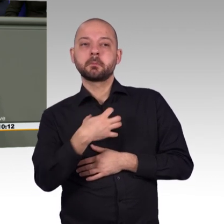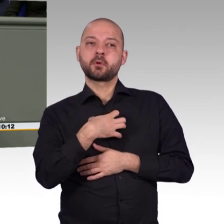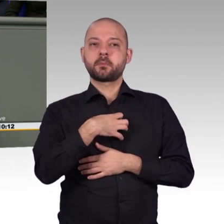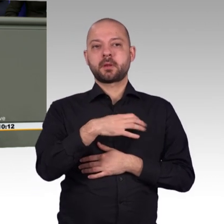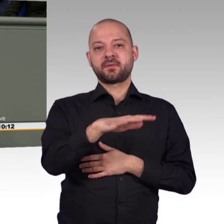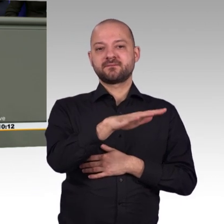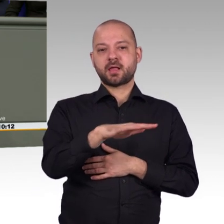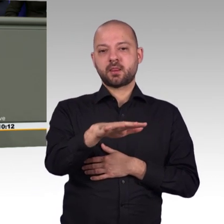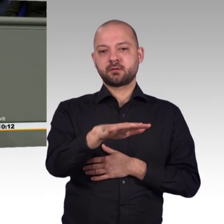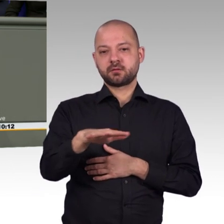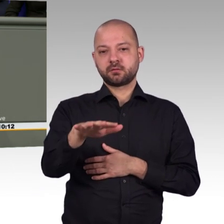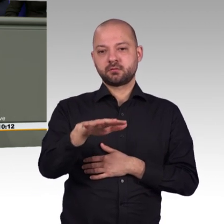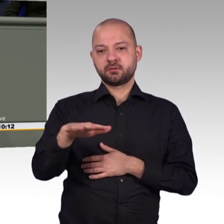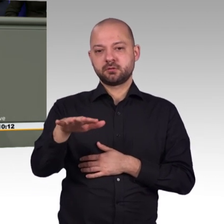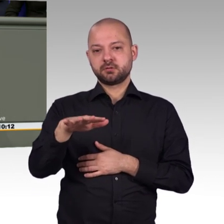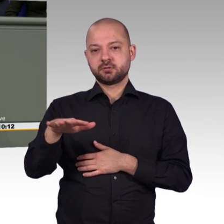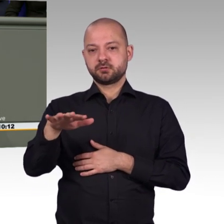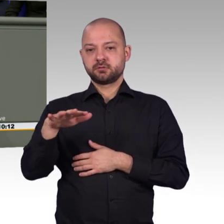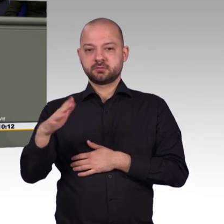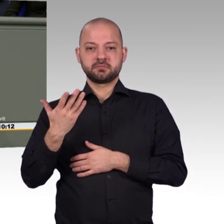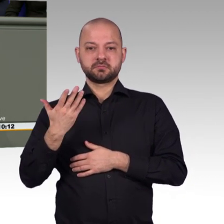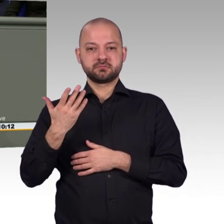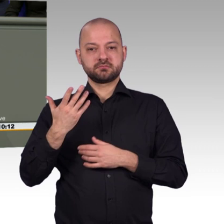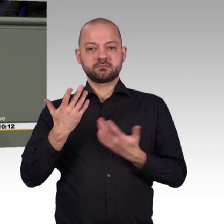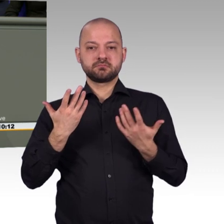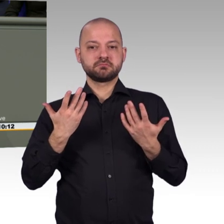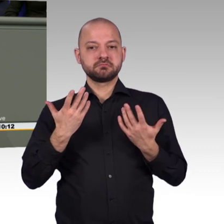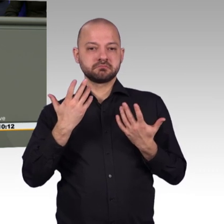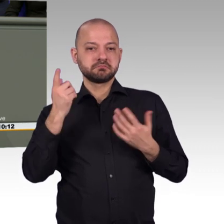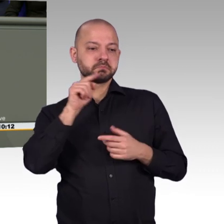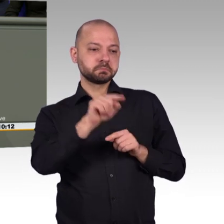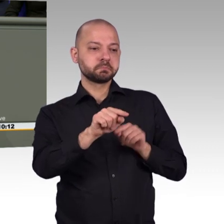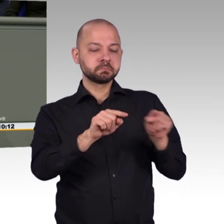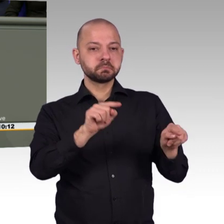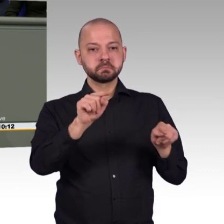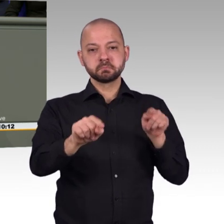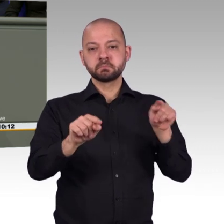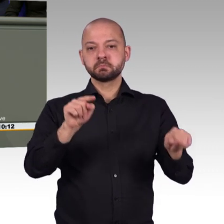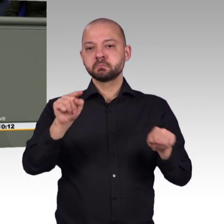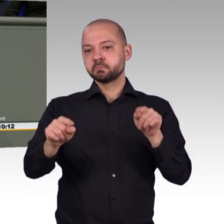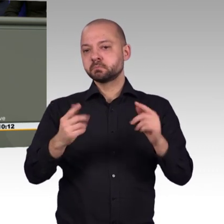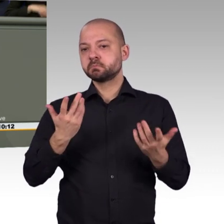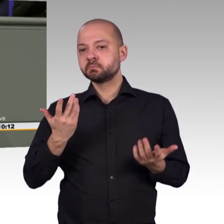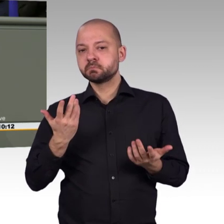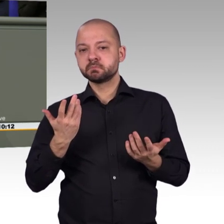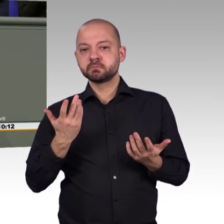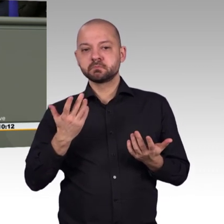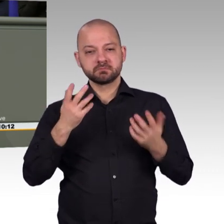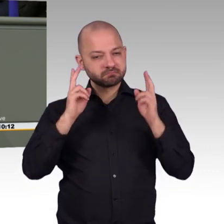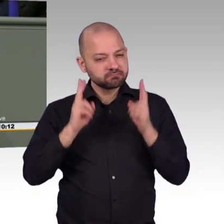sind wichtige Kontrollmechanismen. Gesteckte Ziele können nur geprüft und überwacht werden, wenn sie sauber beschrieben werden